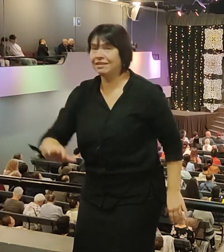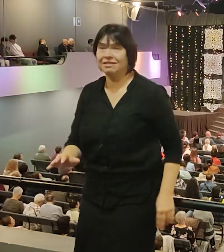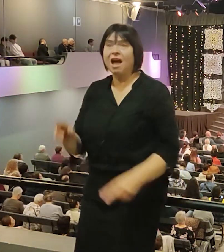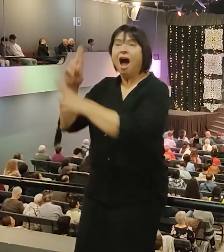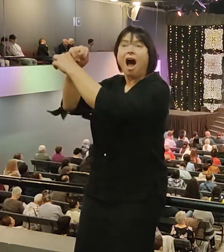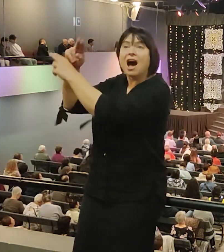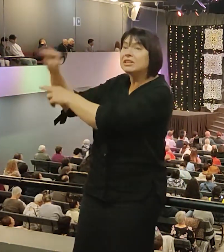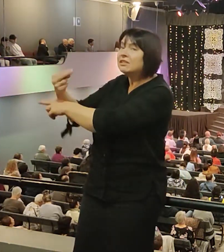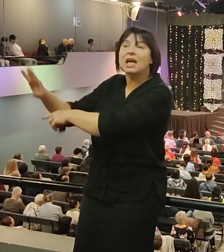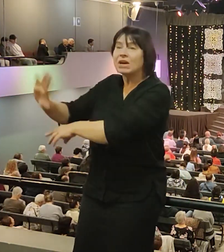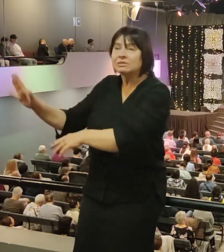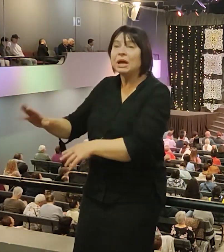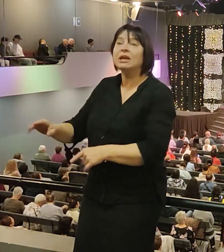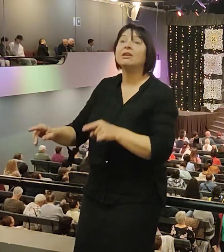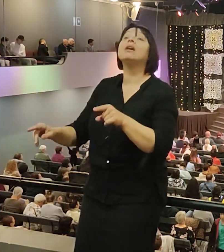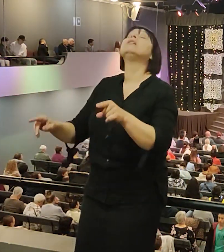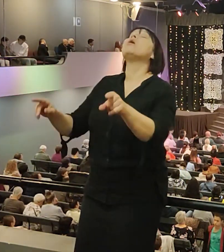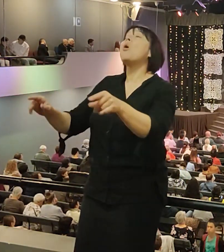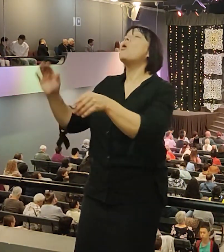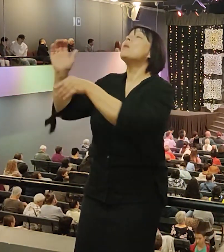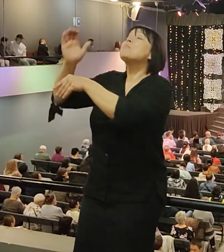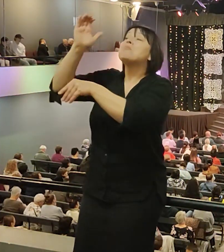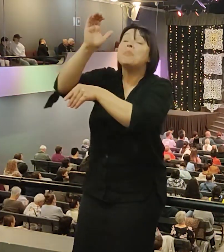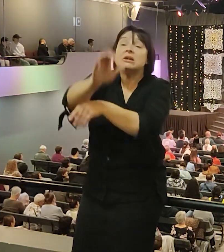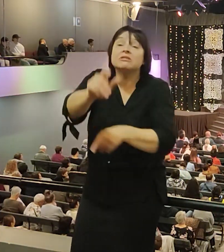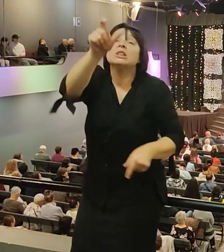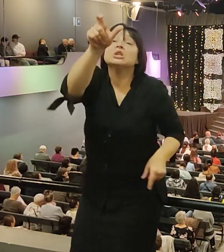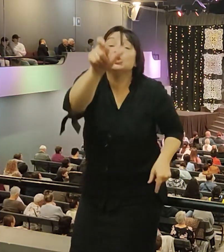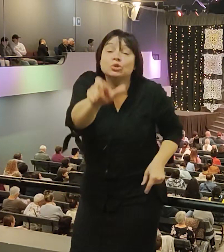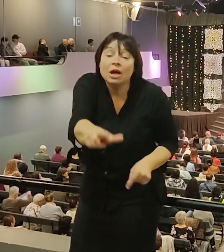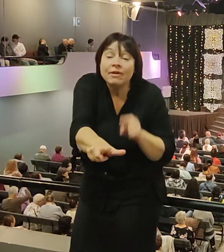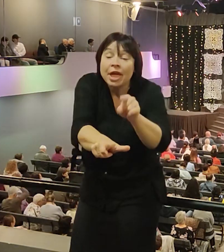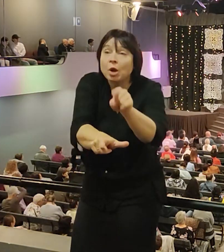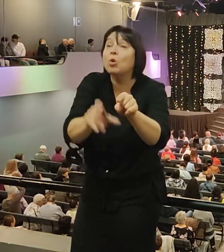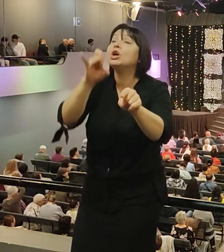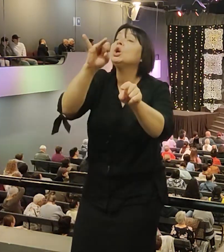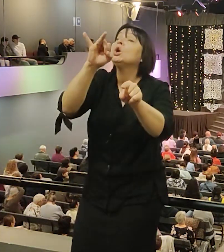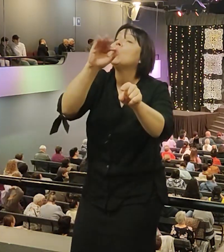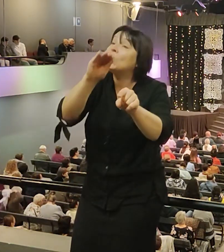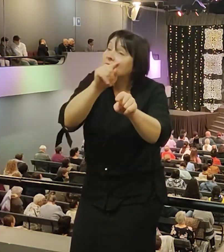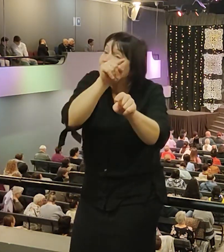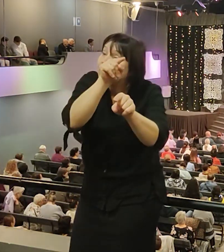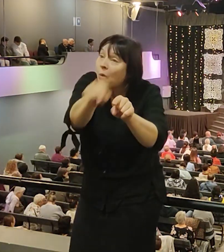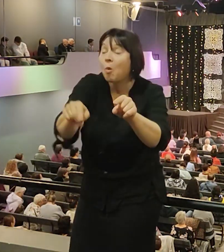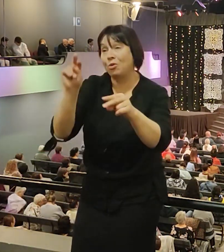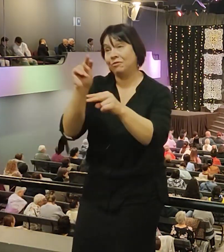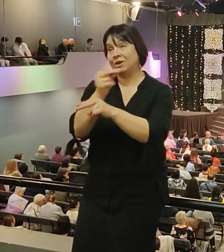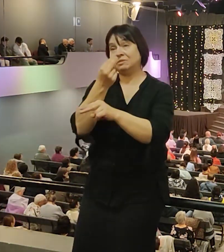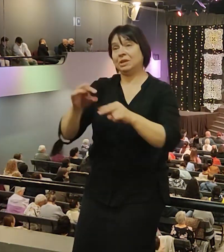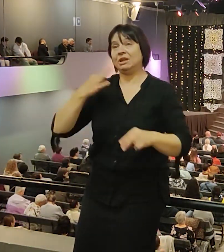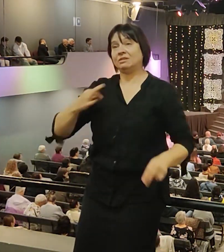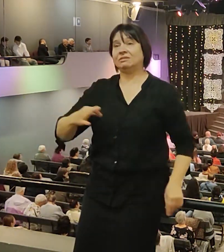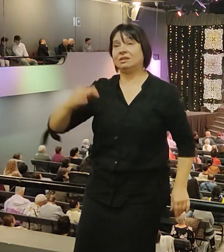И когда я это читаю, я думаю, Господи, какое доверие и верение с Твоей стороны в руки человека.